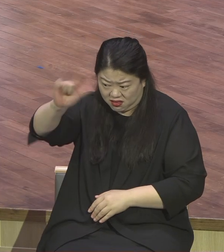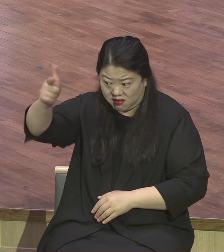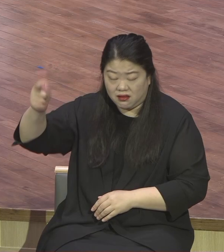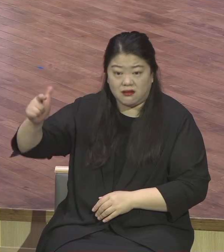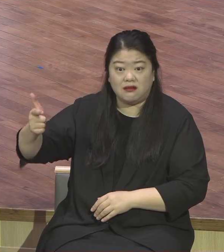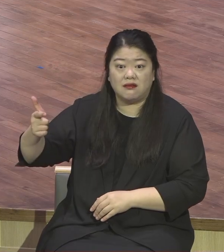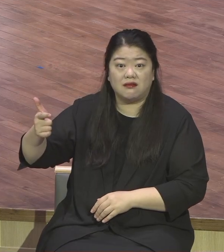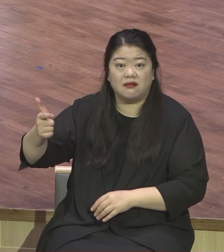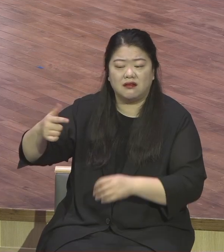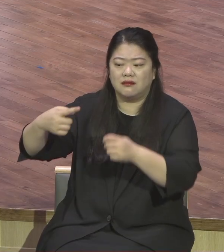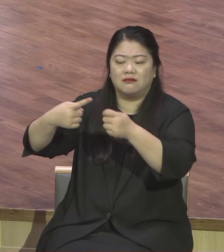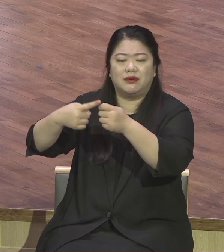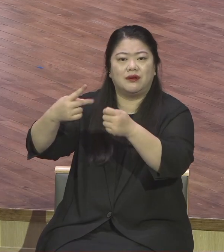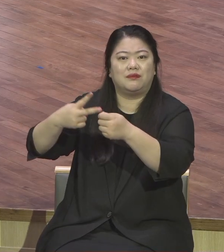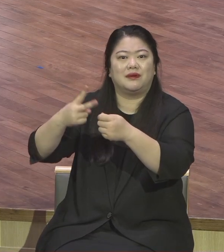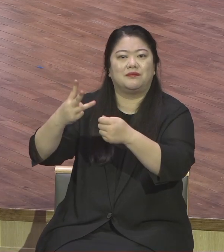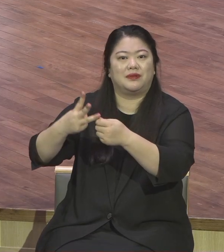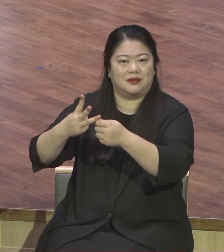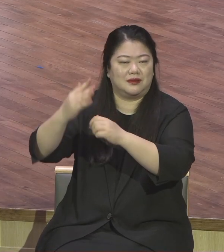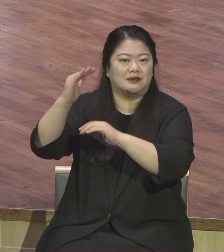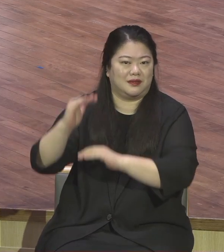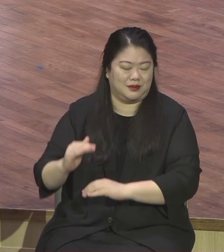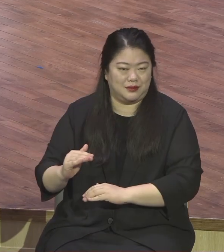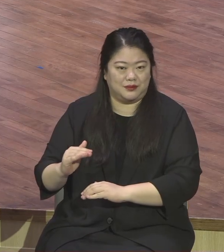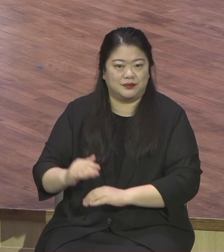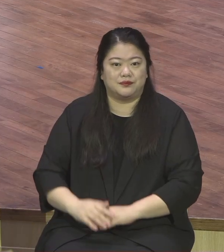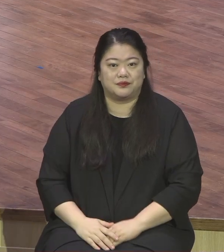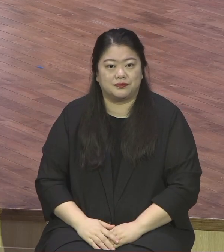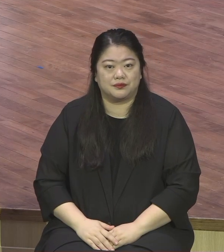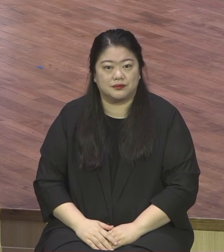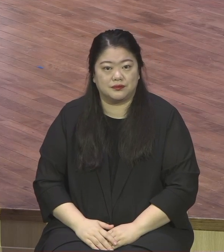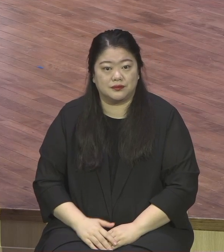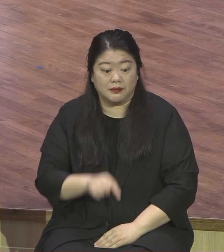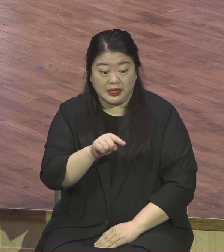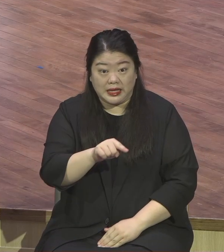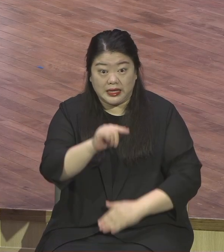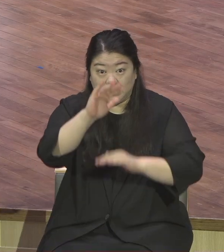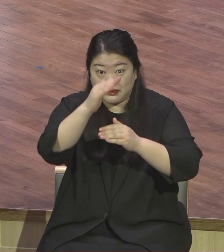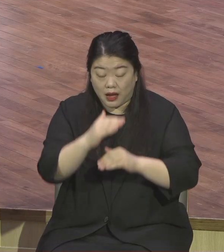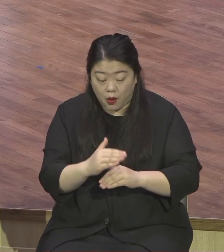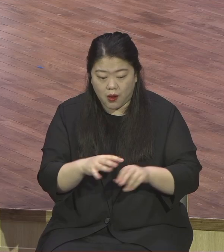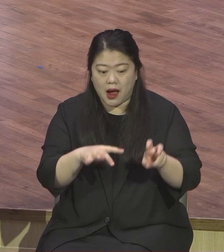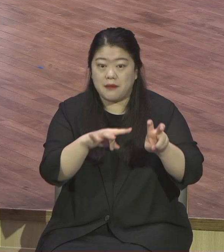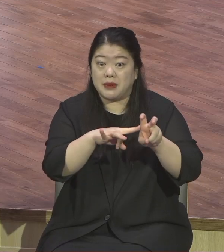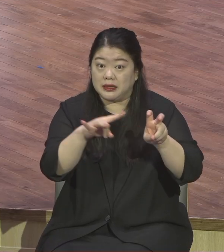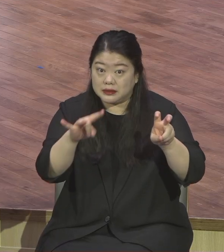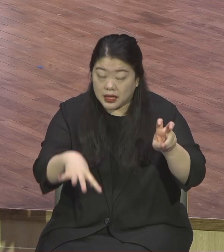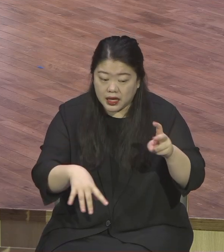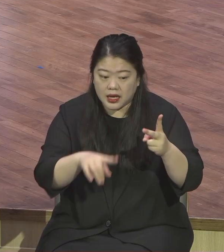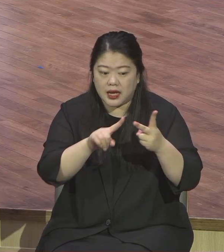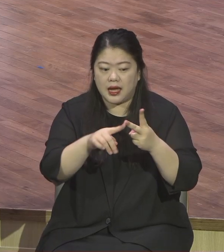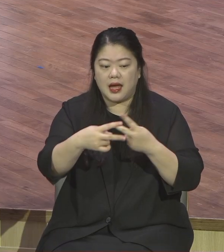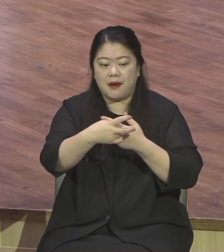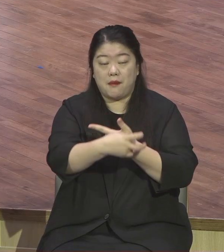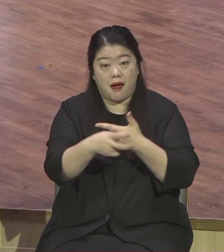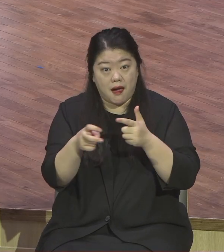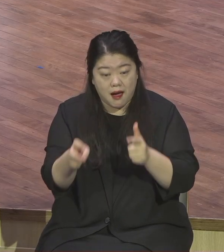마가복음, 누가복음, 요한복음 이 사복음서 전체에 그렇게 기록이 될 정도로